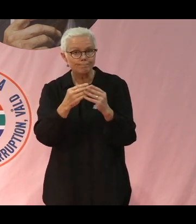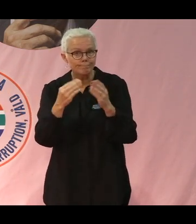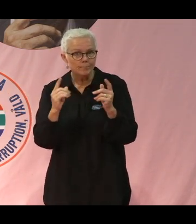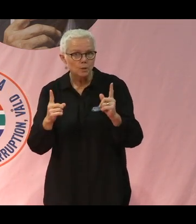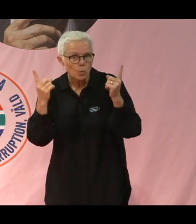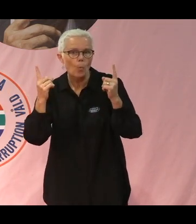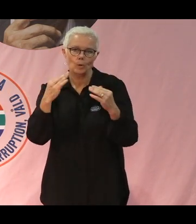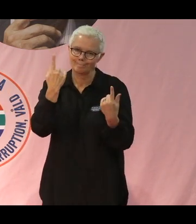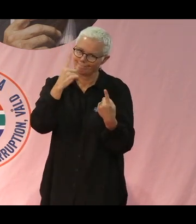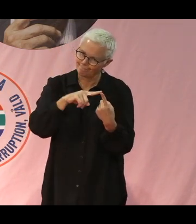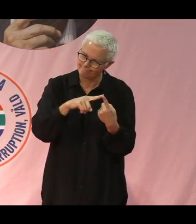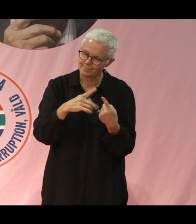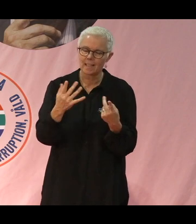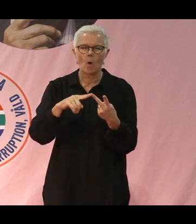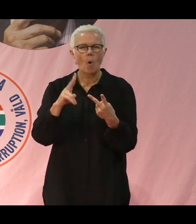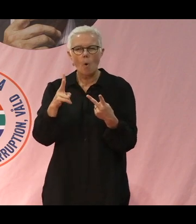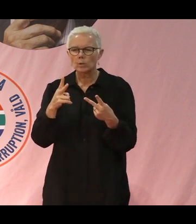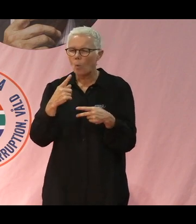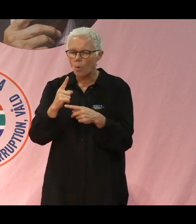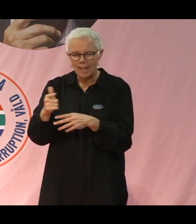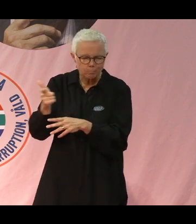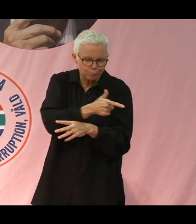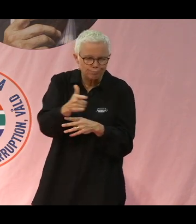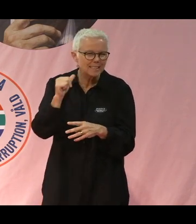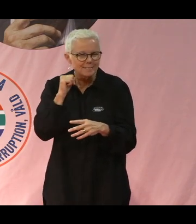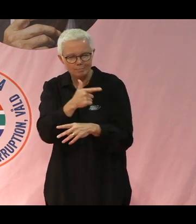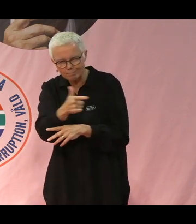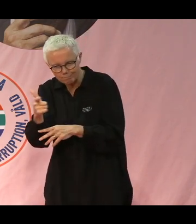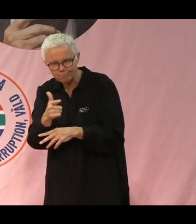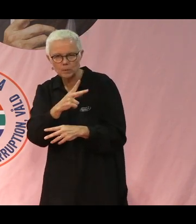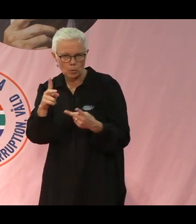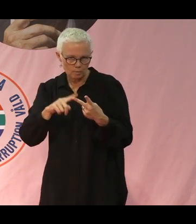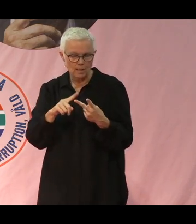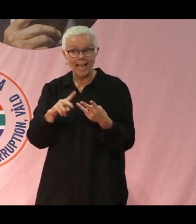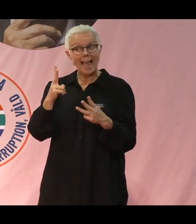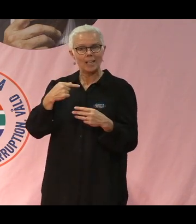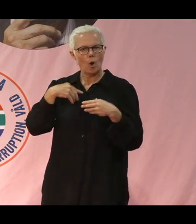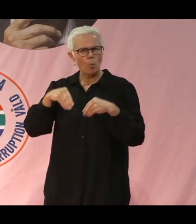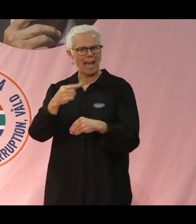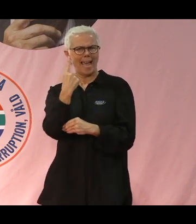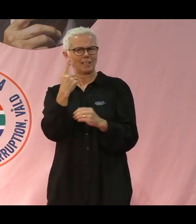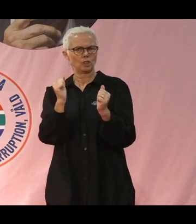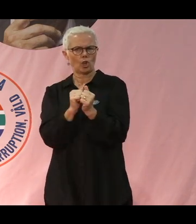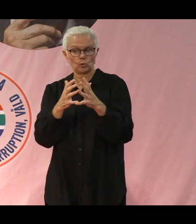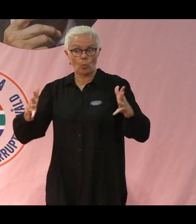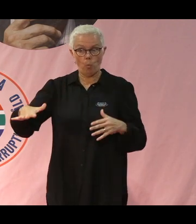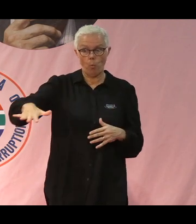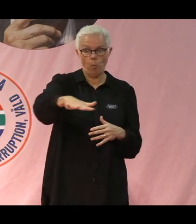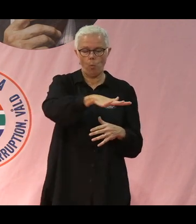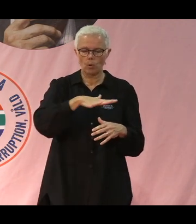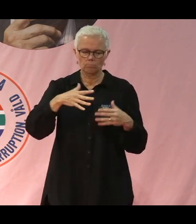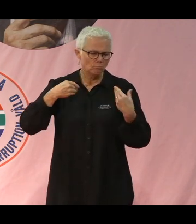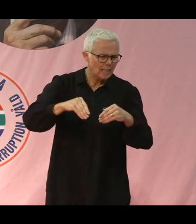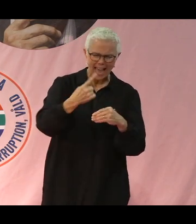bekämpningsmedel. Eller den här typen av jordbruk där man bara odlar en sak. Alltså stora ytor där man odlar en produkt, en